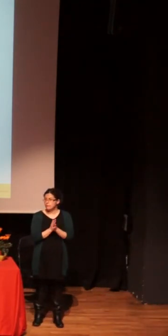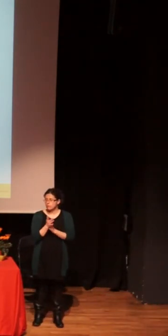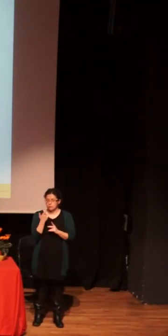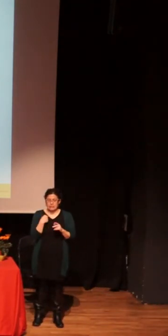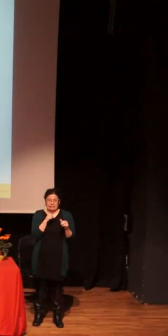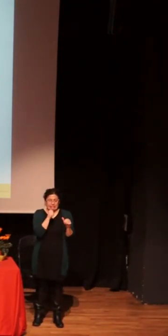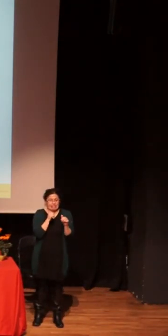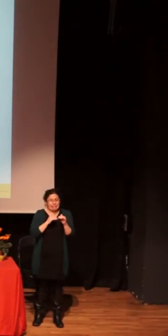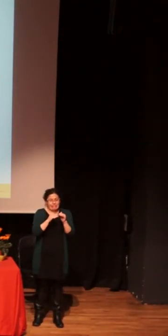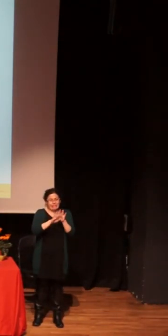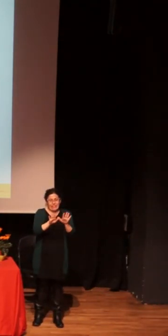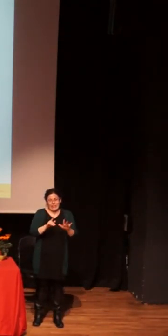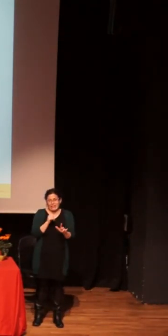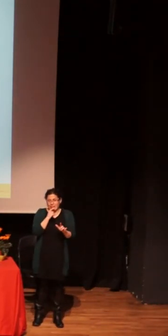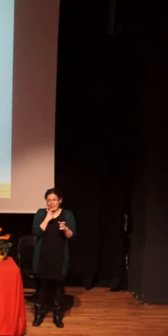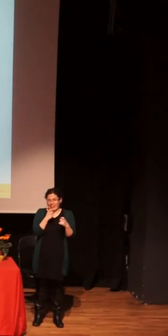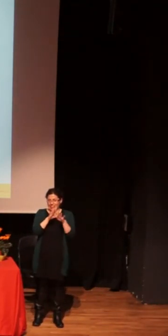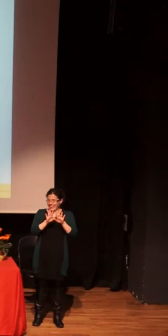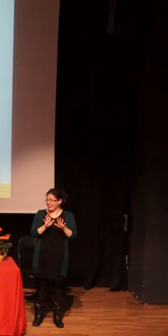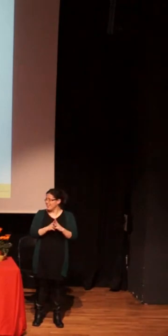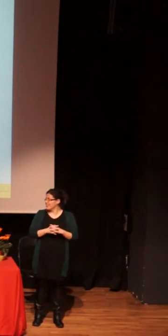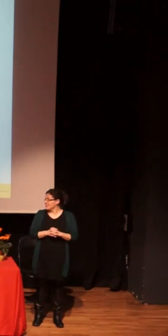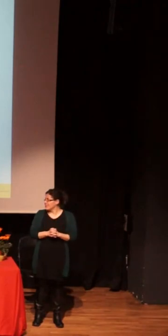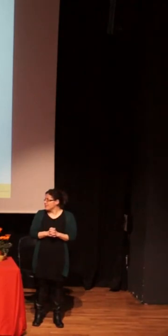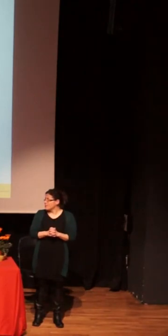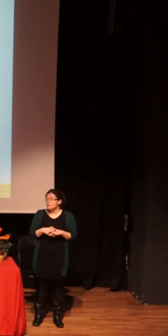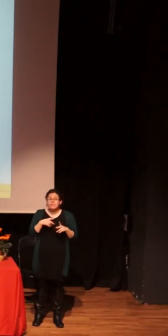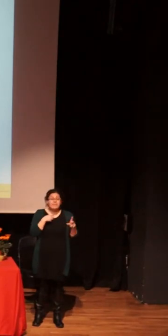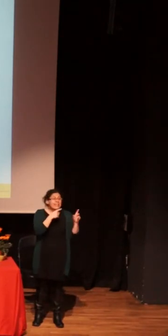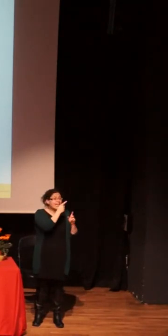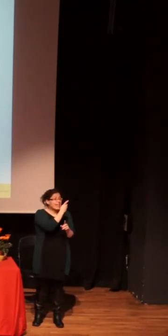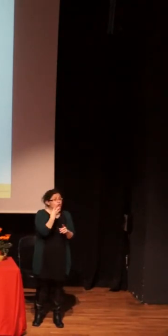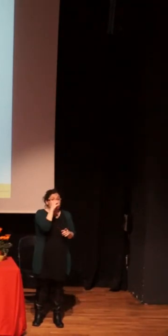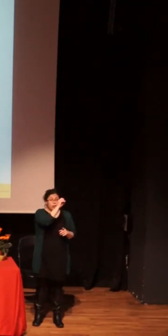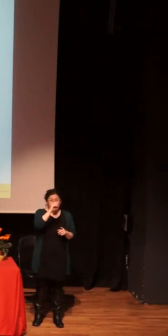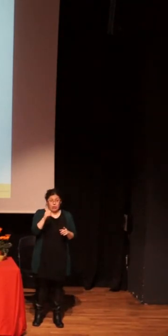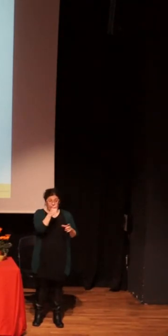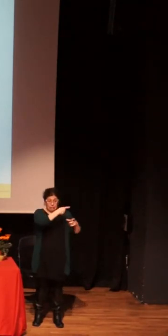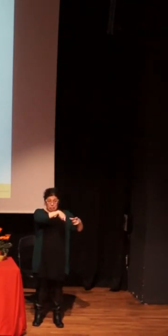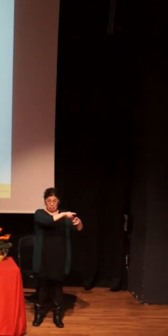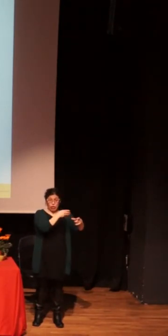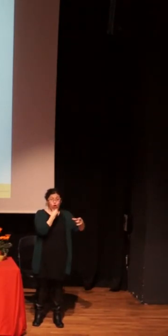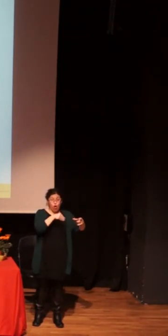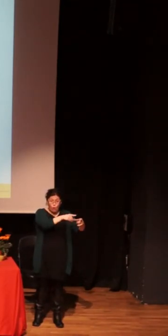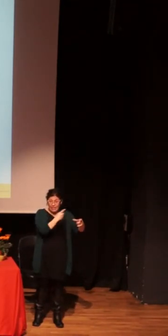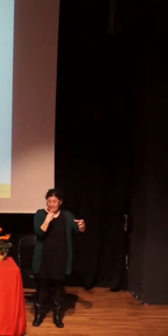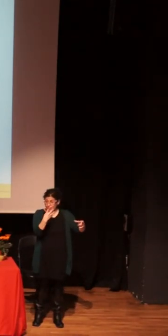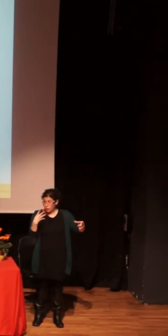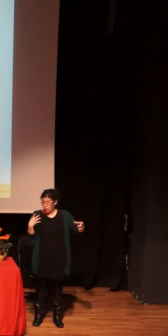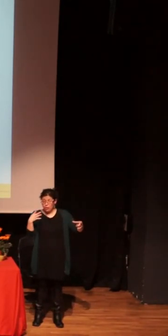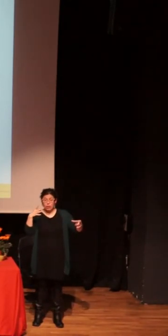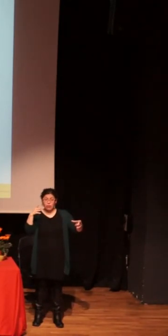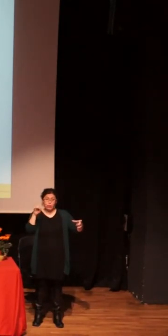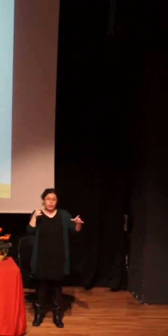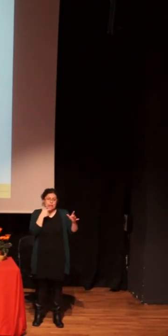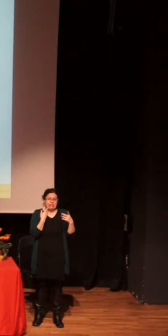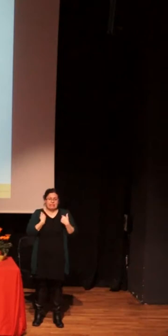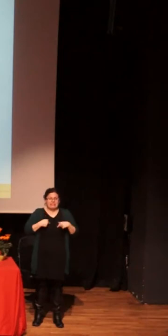terminando ya, no me queda mucho. 14% de jóvenes, según el INJUVE, sentirían incomodidad con un vecino enfermo de SIDA.